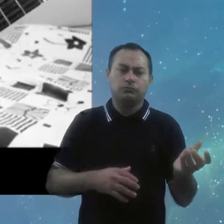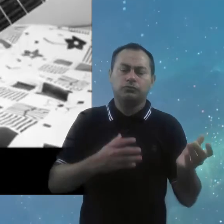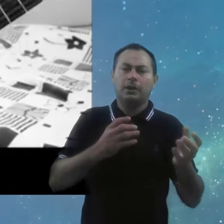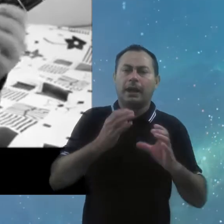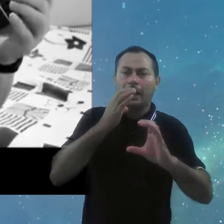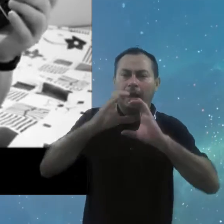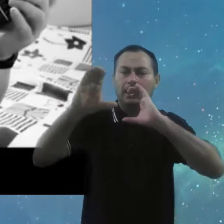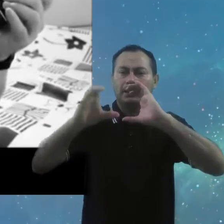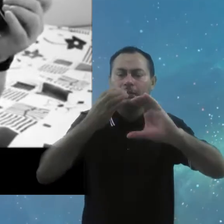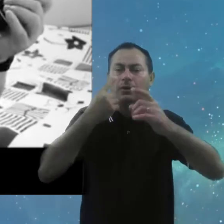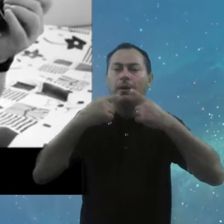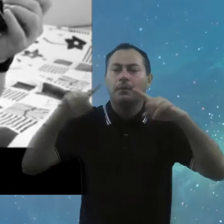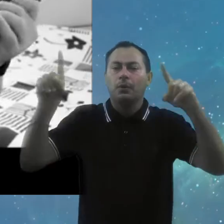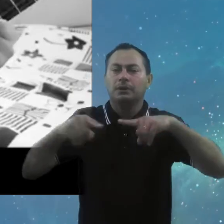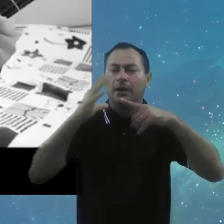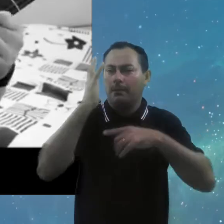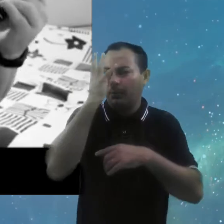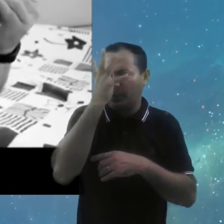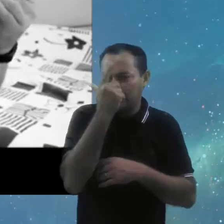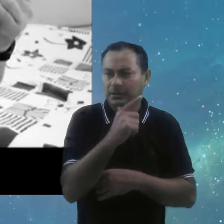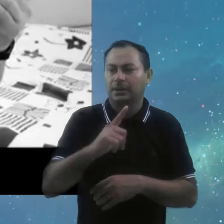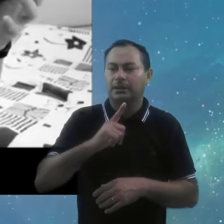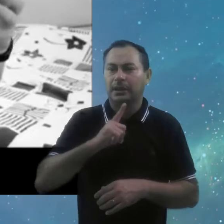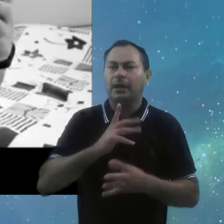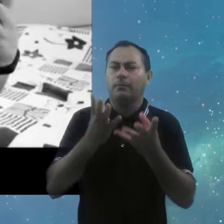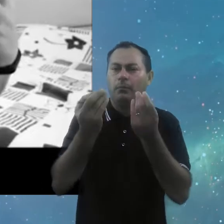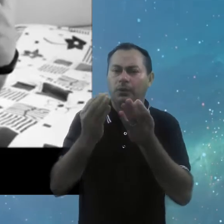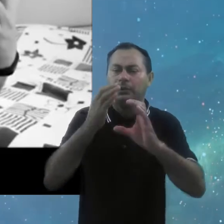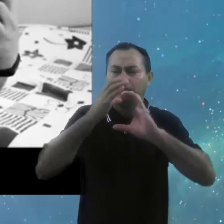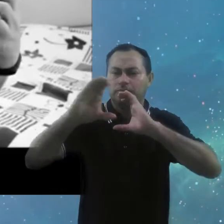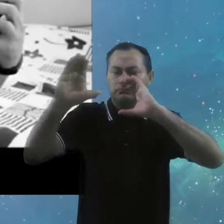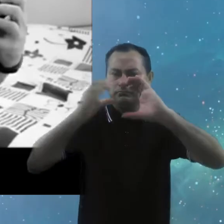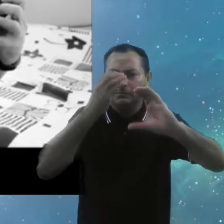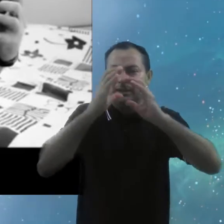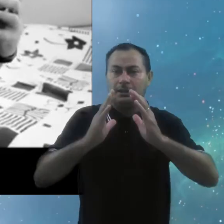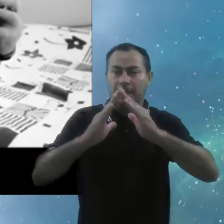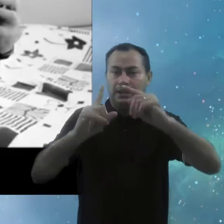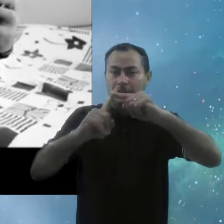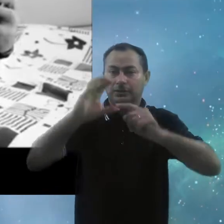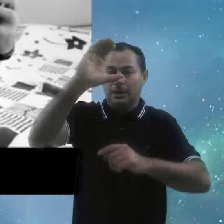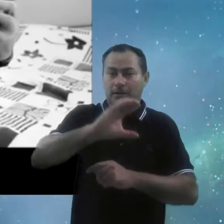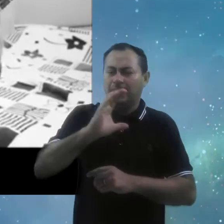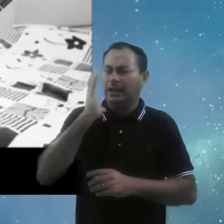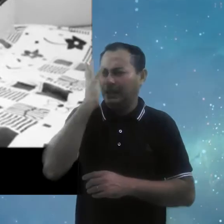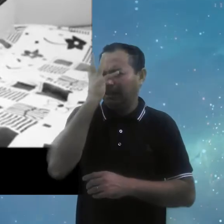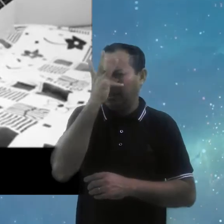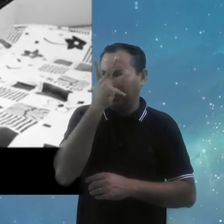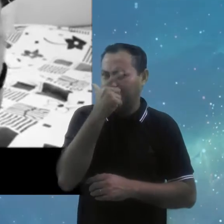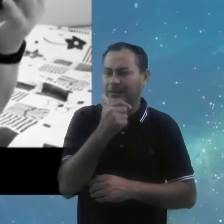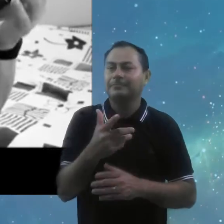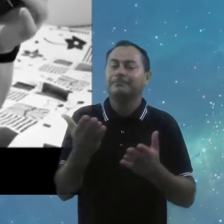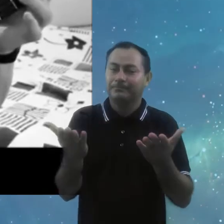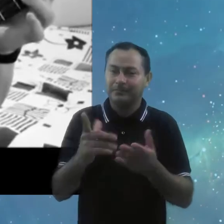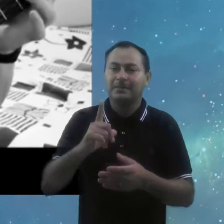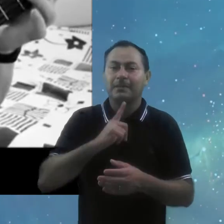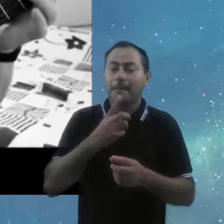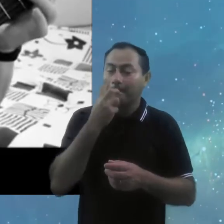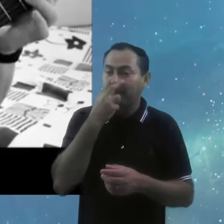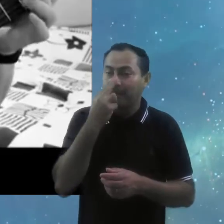bonita, e tem muitas canções na igreja católica que são belíssimas, mas aí parece que a evangelização acontece